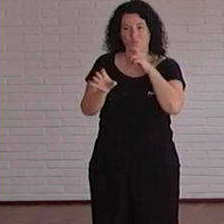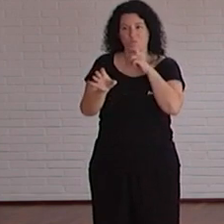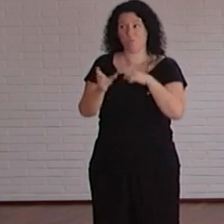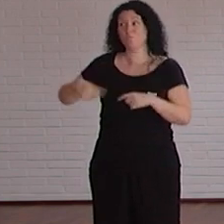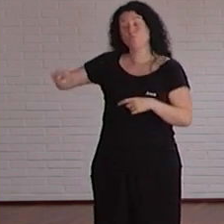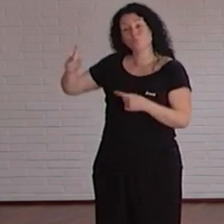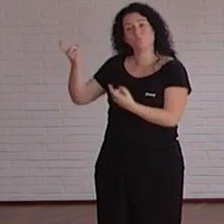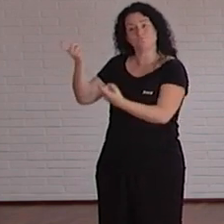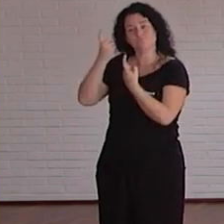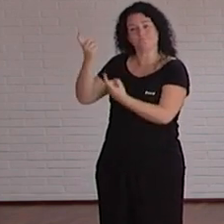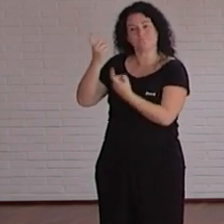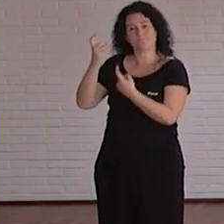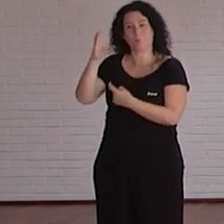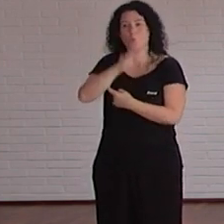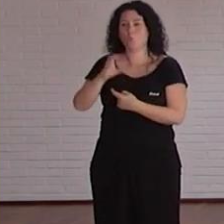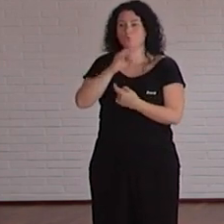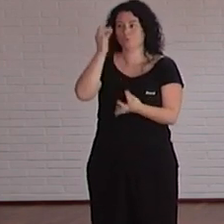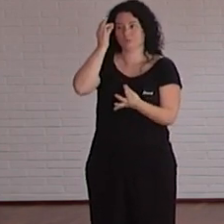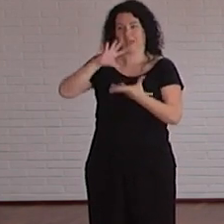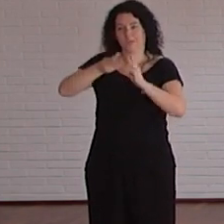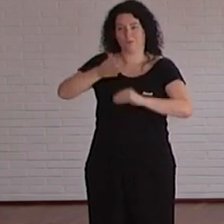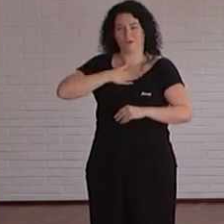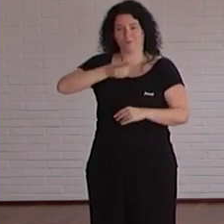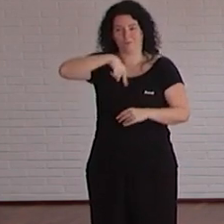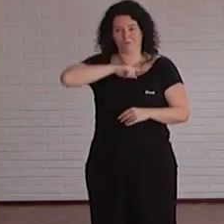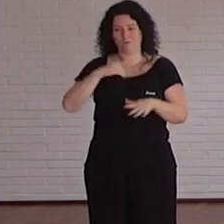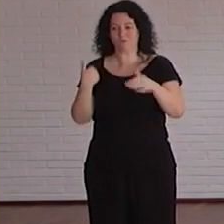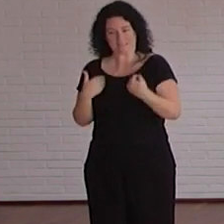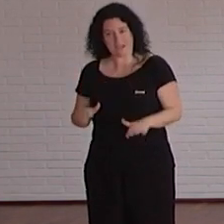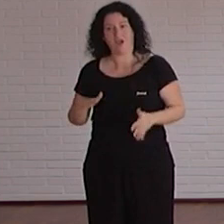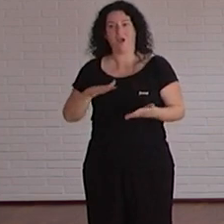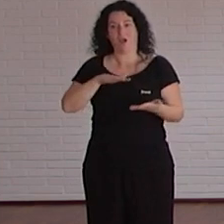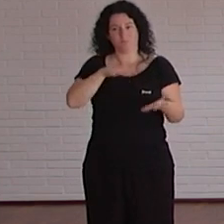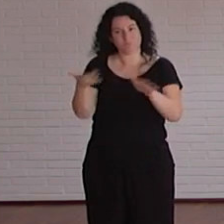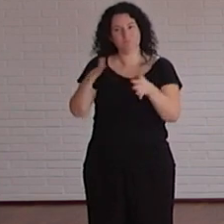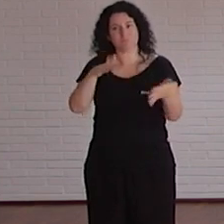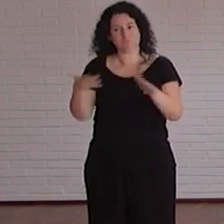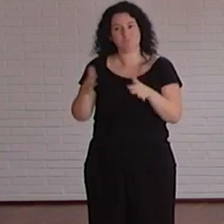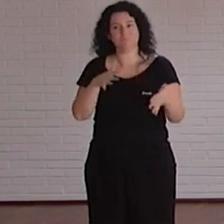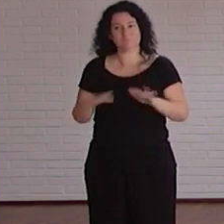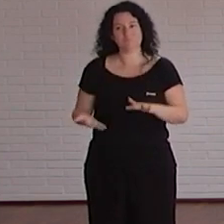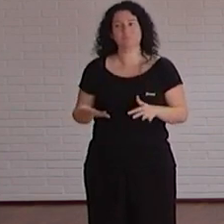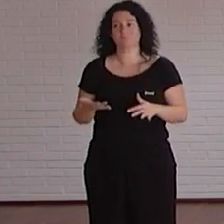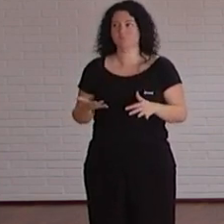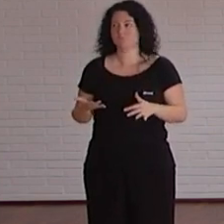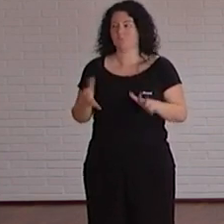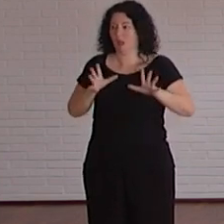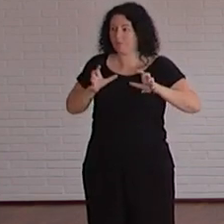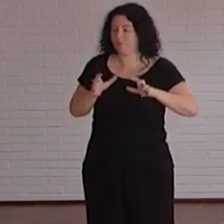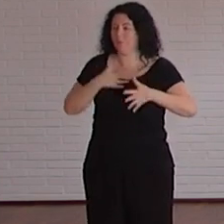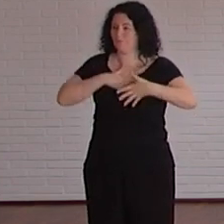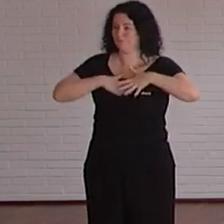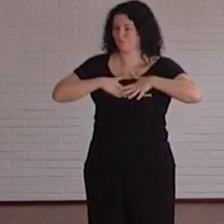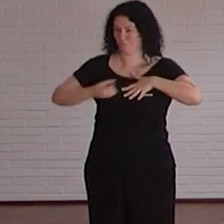cursos a medida que estamos implementando y que los tenemos muy asumidos tanto